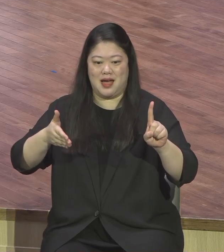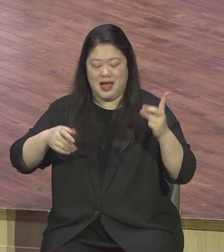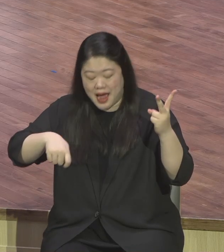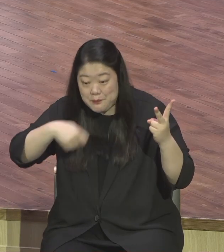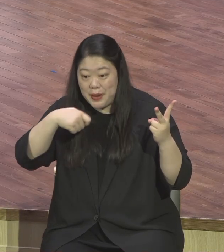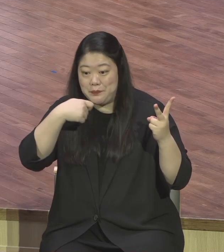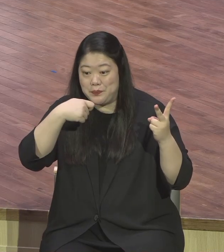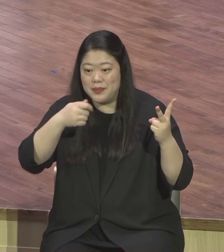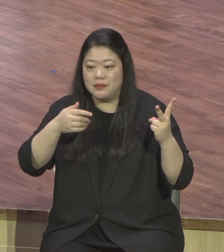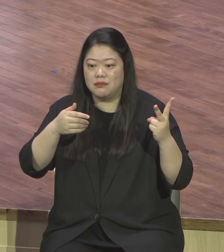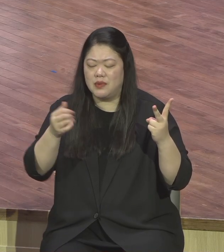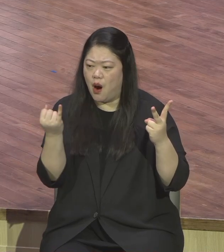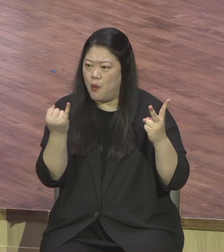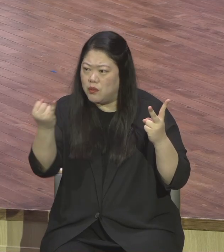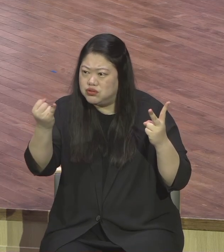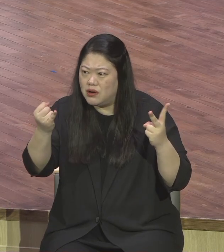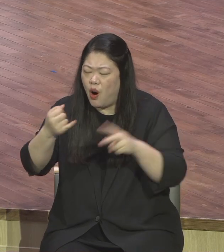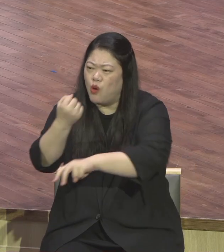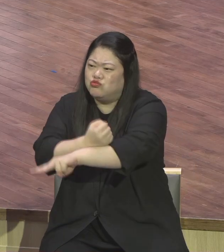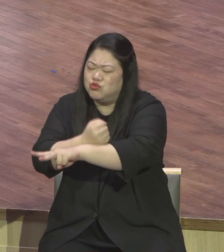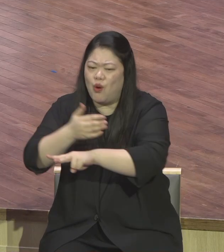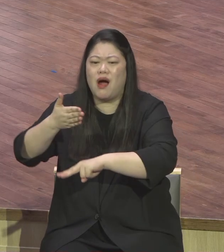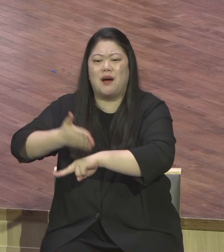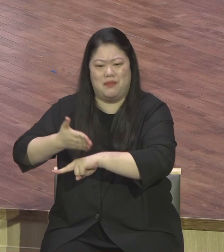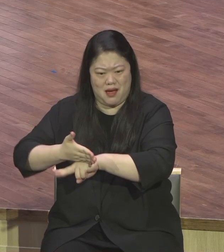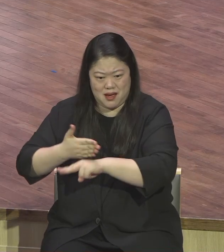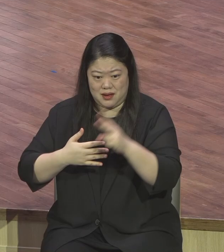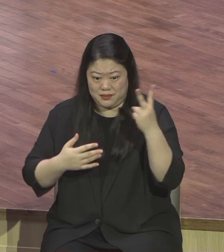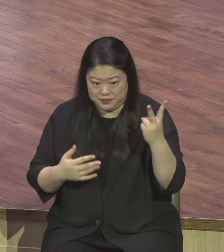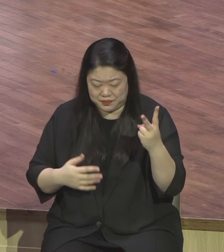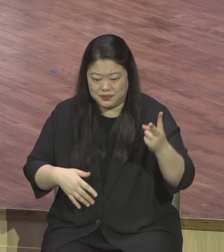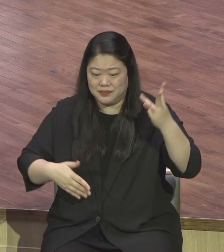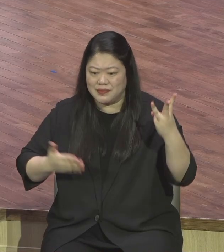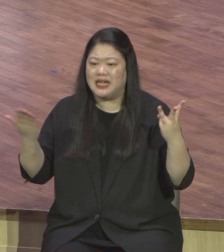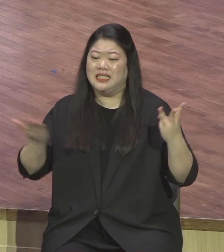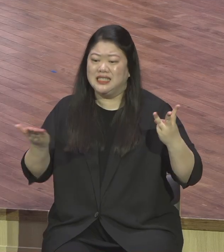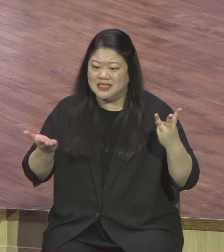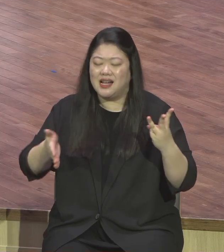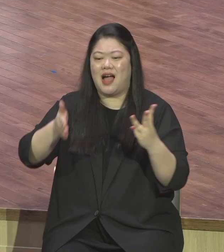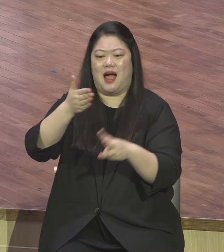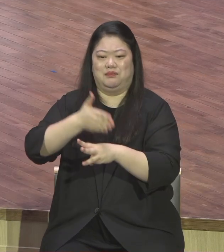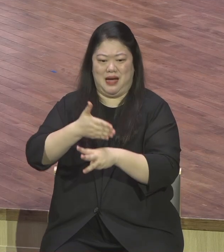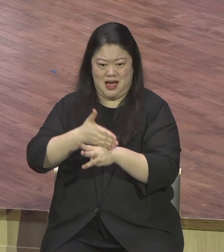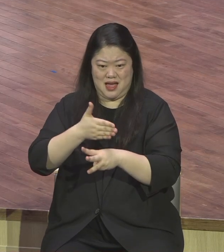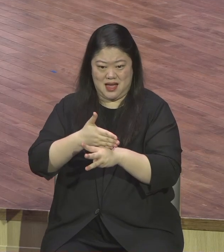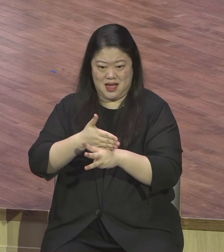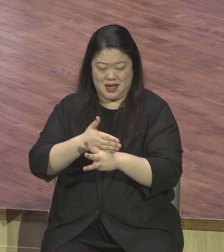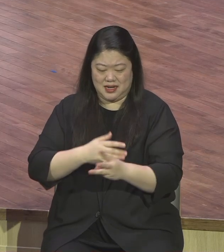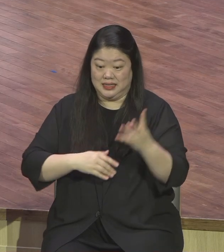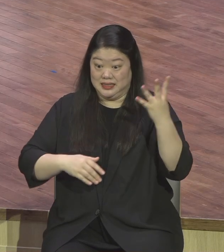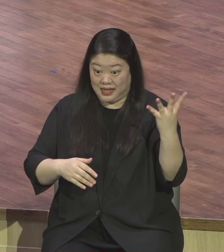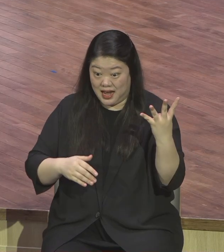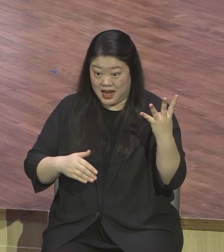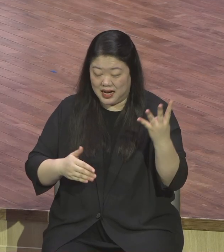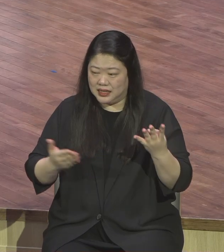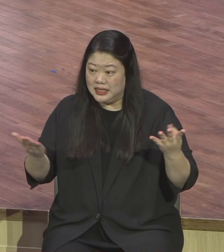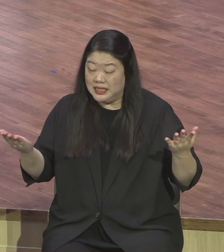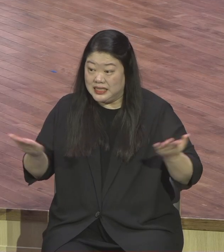음식을 보며 아내의 정성과 수고에 감사하고 열투에 가면서 일할 수 있는 건강 주심을 감사하고 식장에서 일할 수 있는 보람에